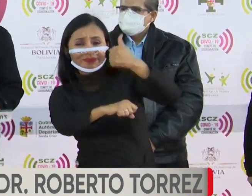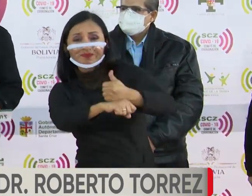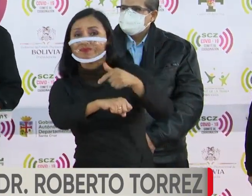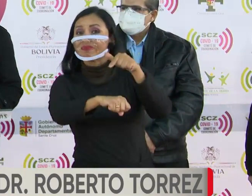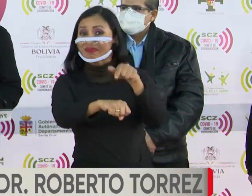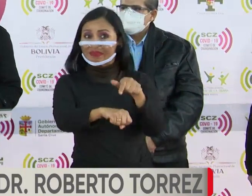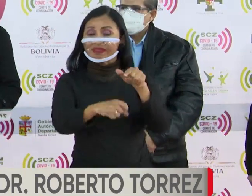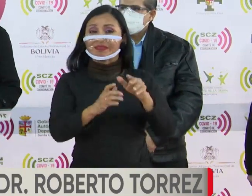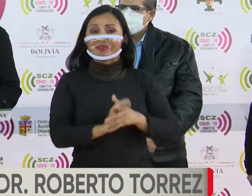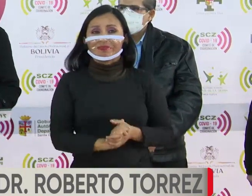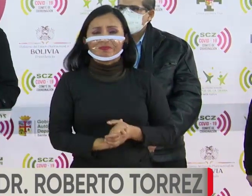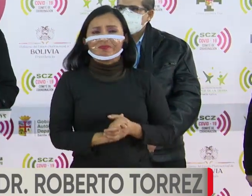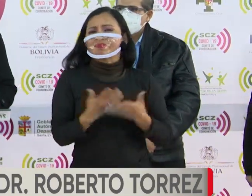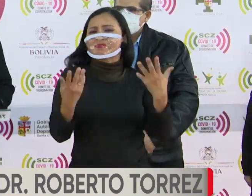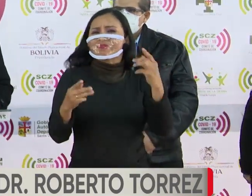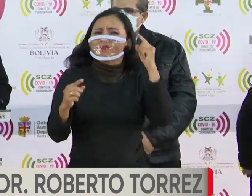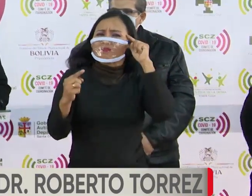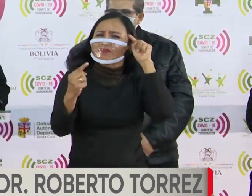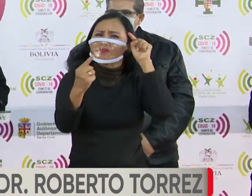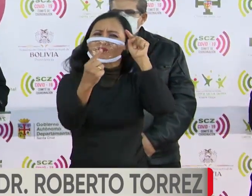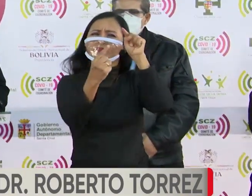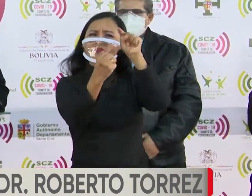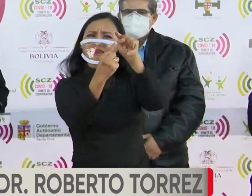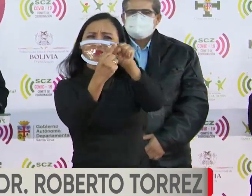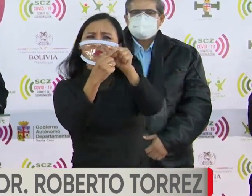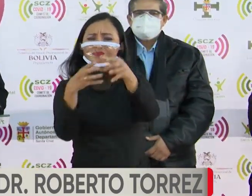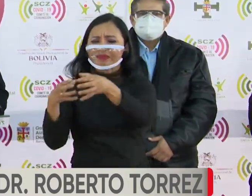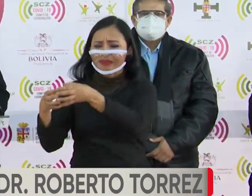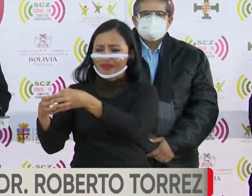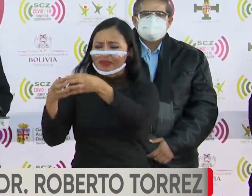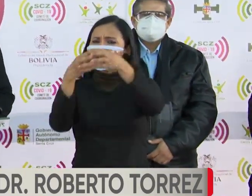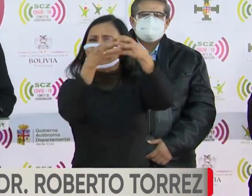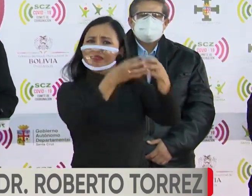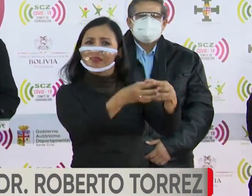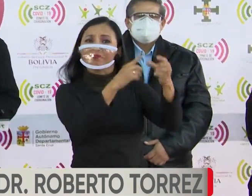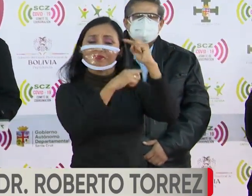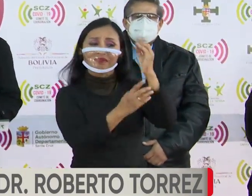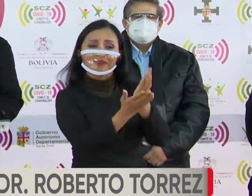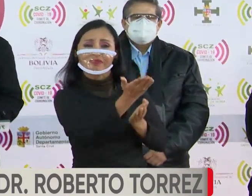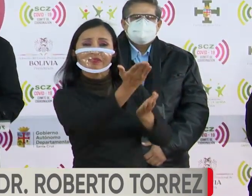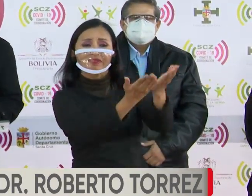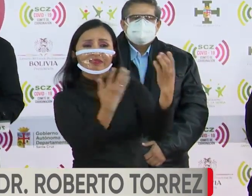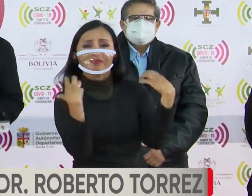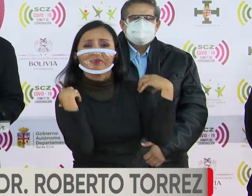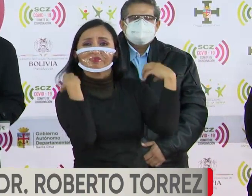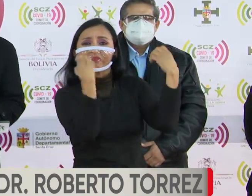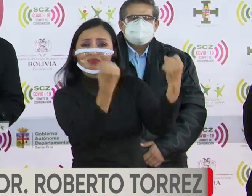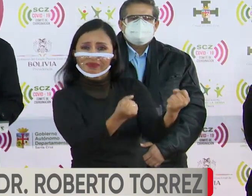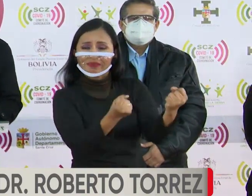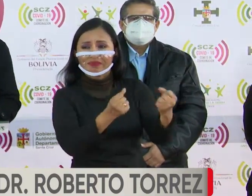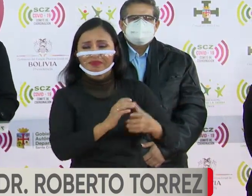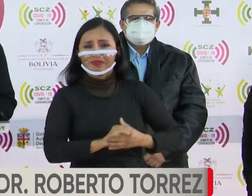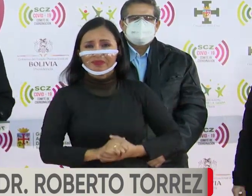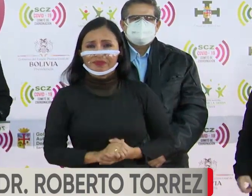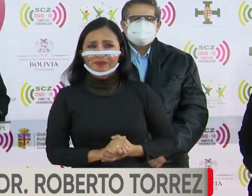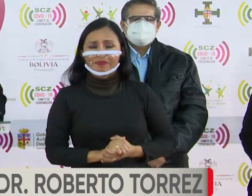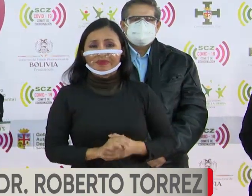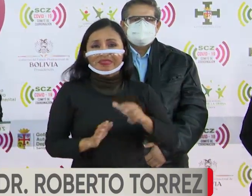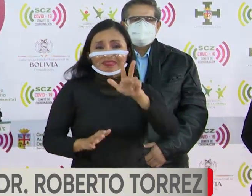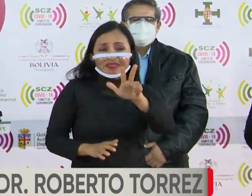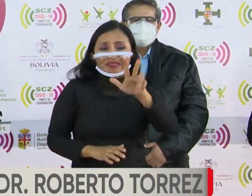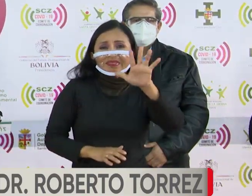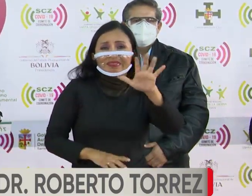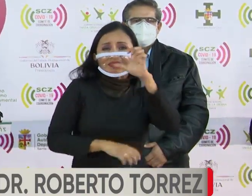justamente en una misión para servir a la salud. Y hace